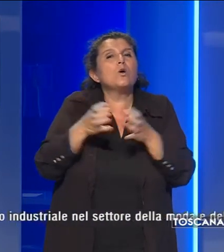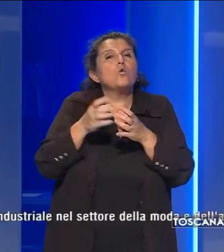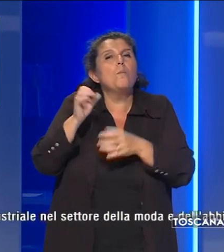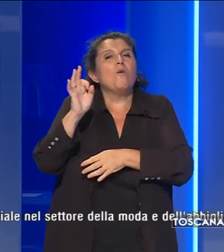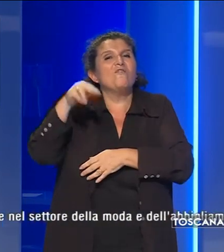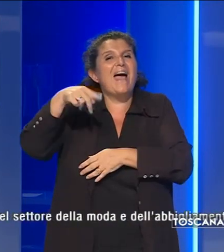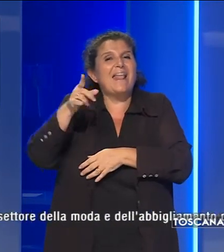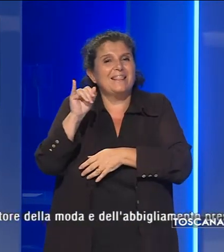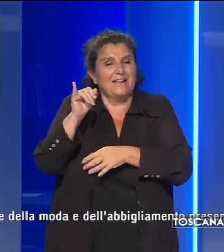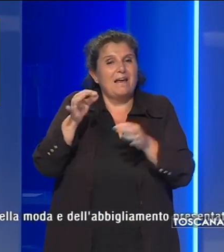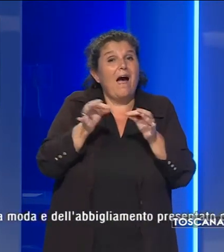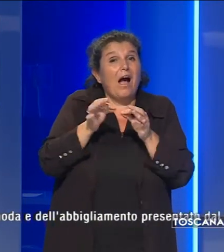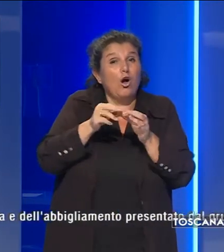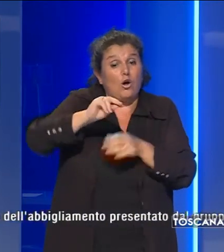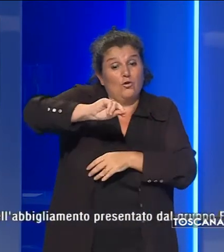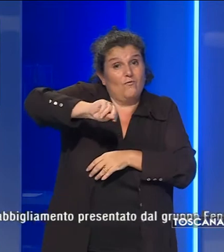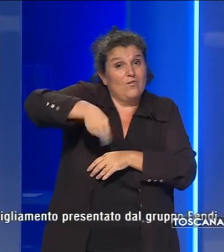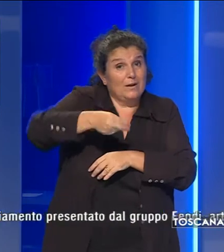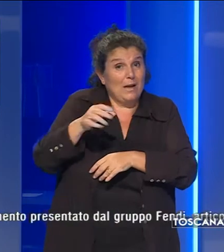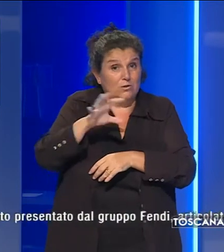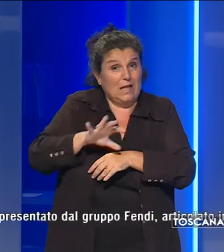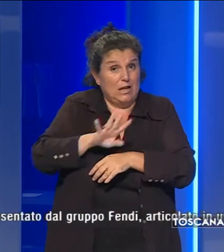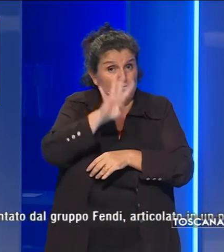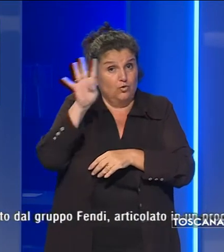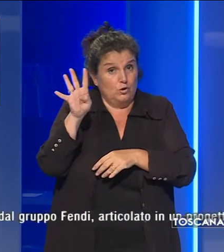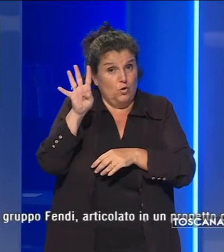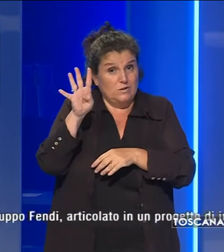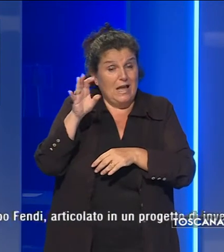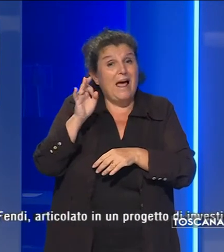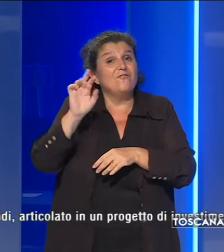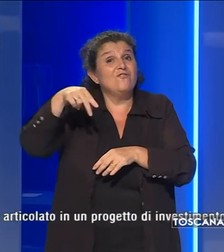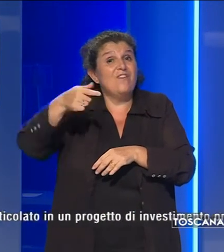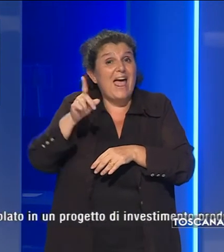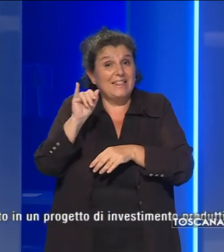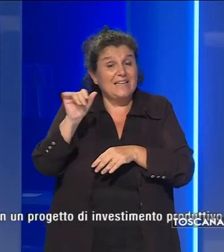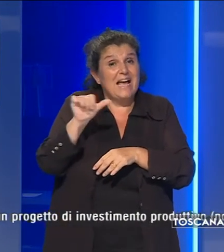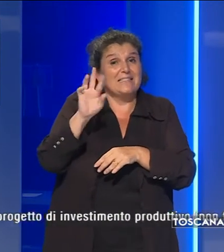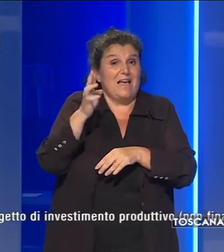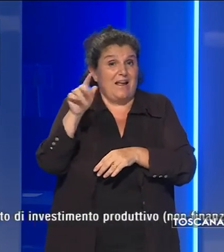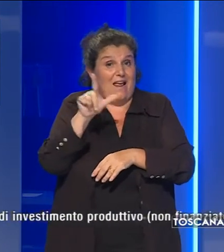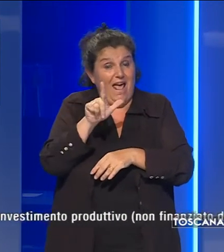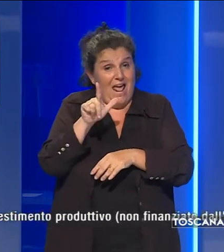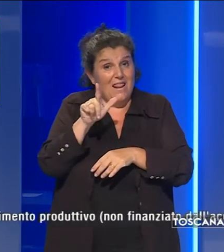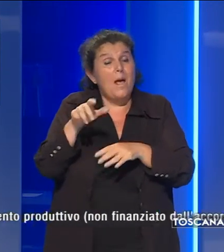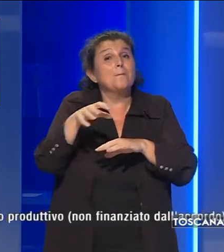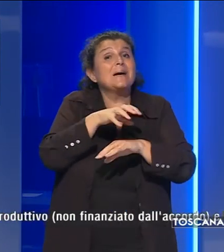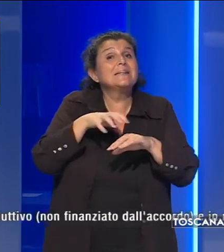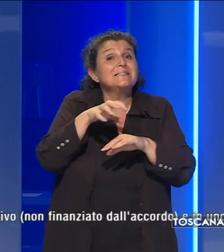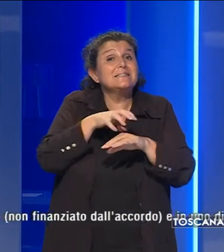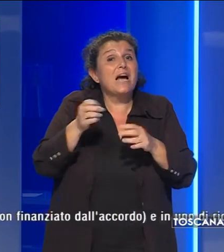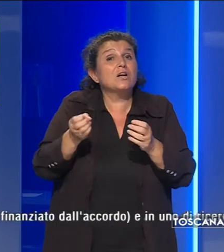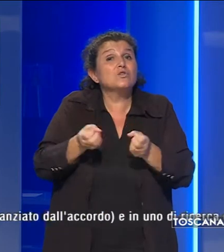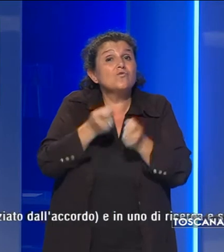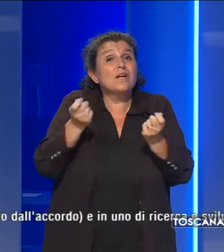L'accordo, che sarà firmato dalla Regione Toscana, dalla Fendi SRL, dal Ministero dello